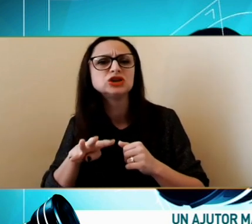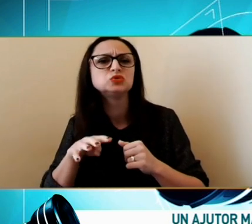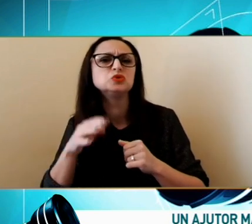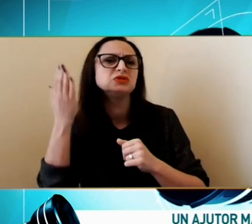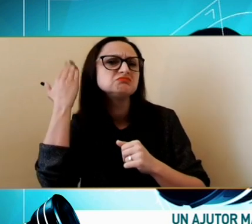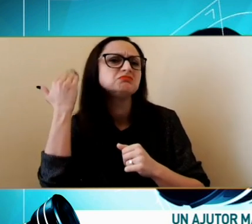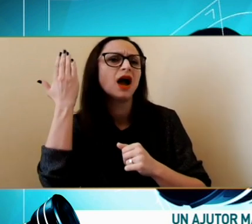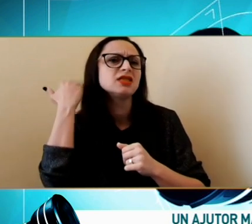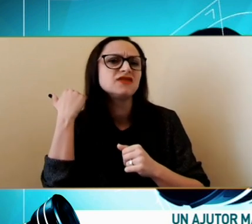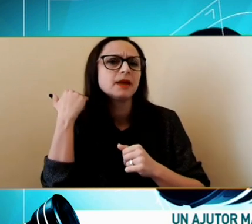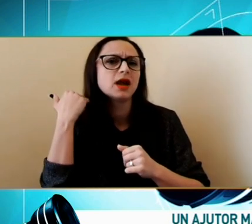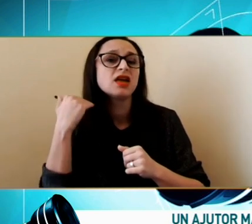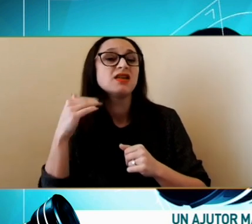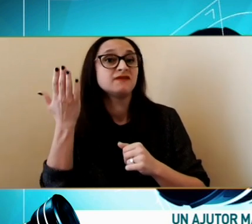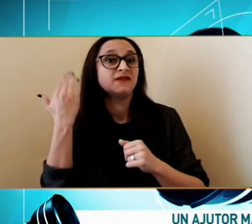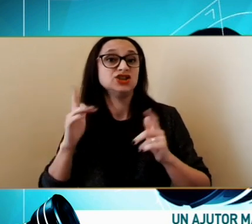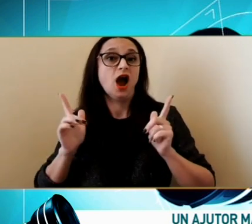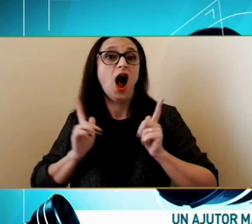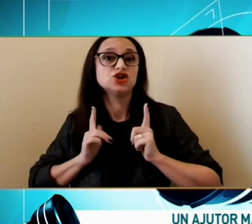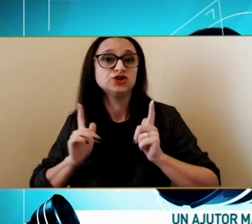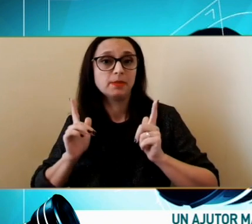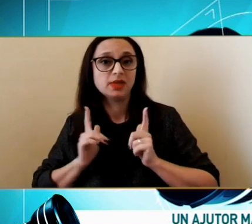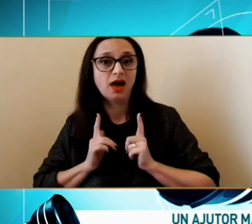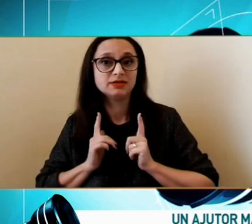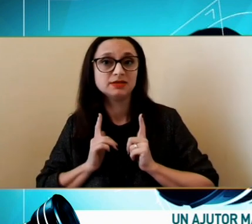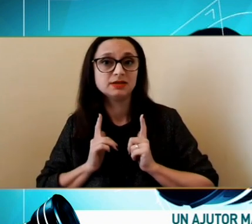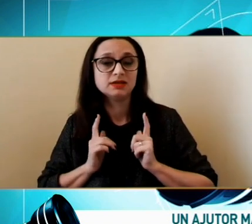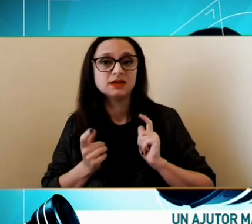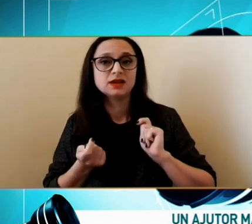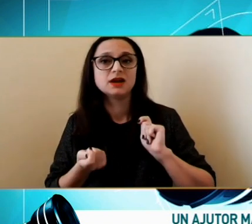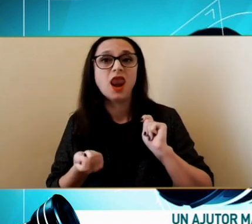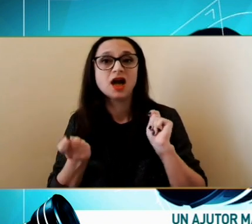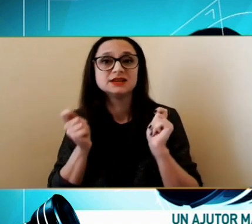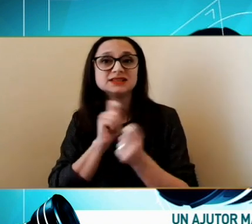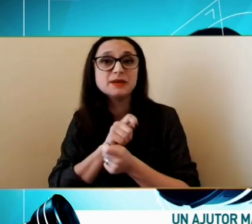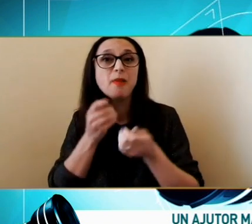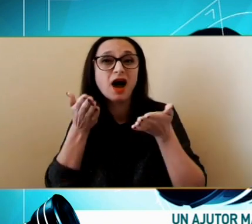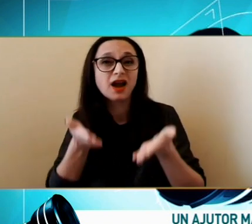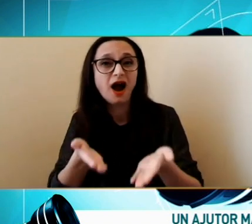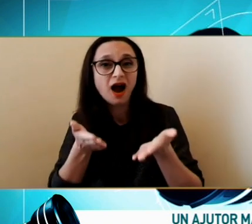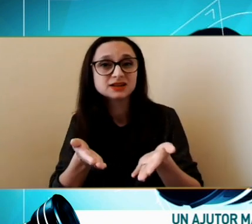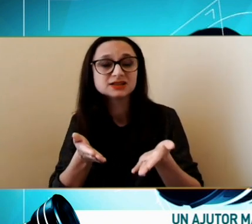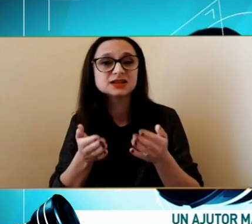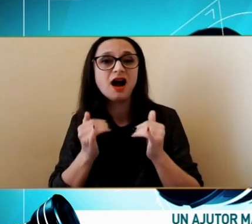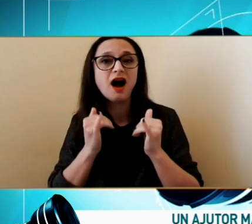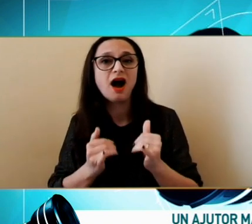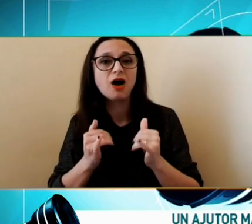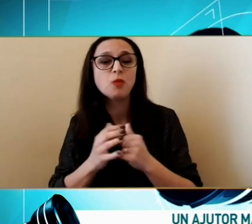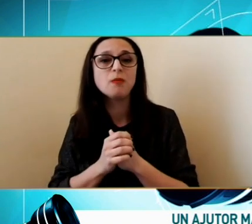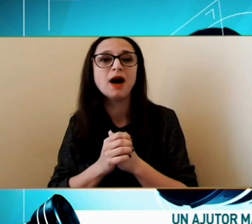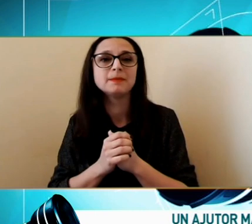Să se schimbe un pic În acest sens Pe care Ni l-a prezentat Colega